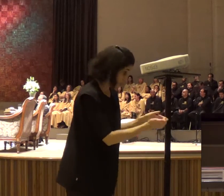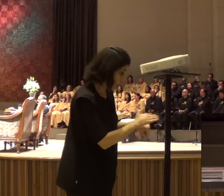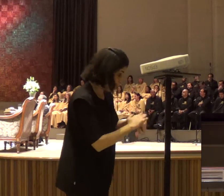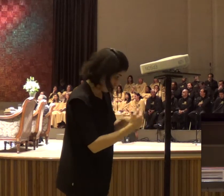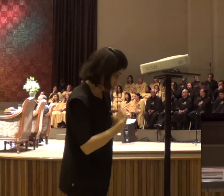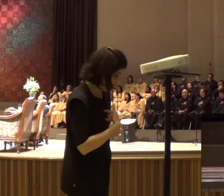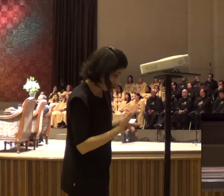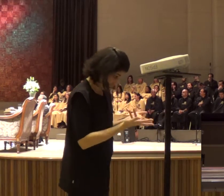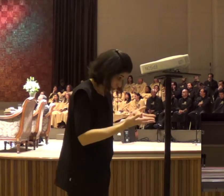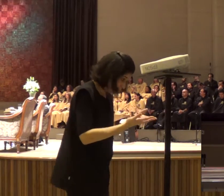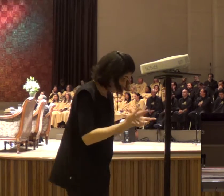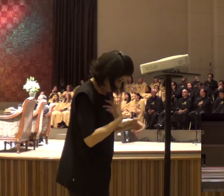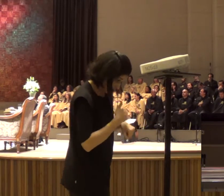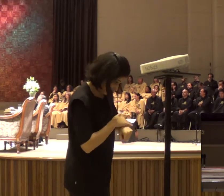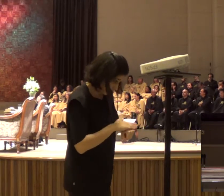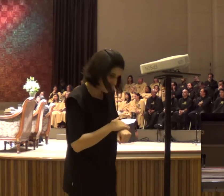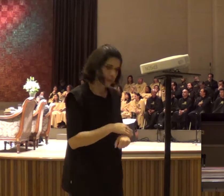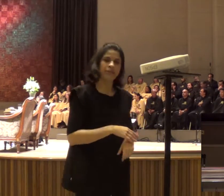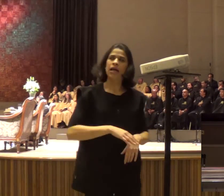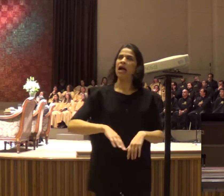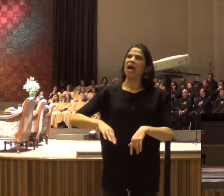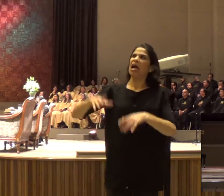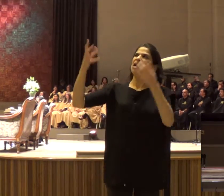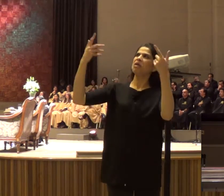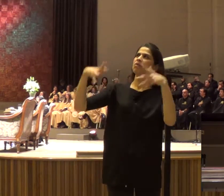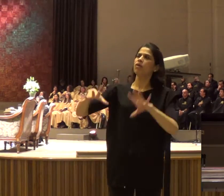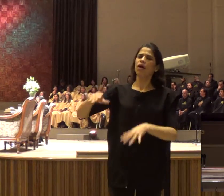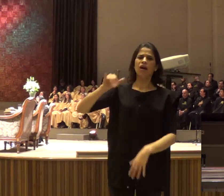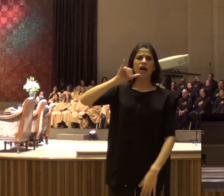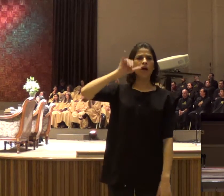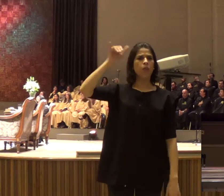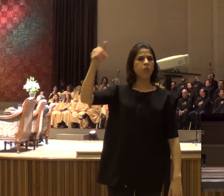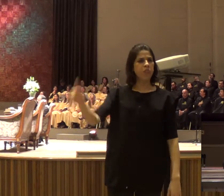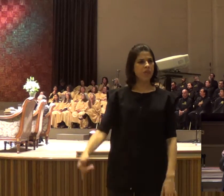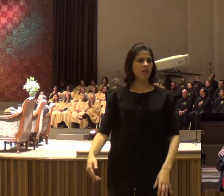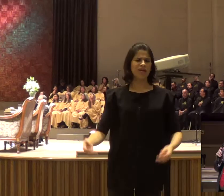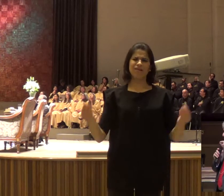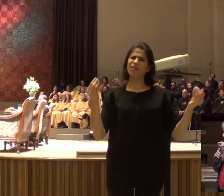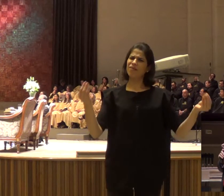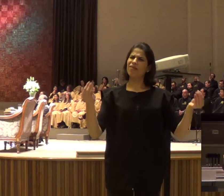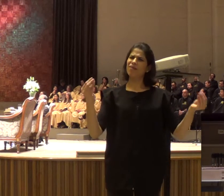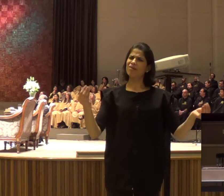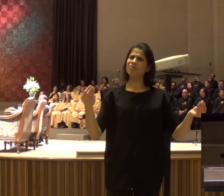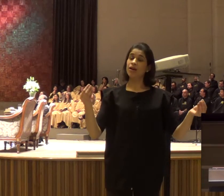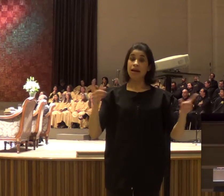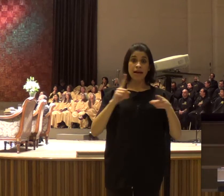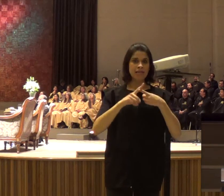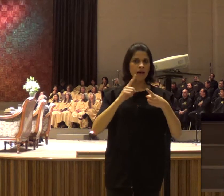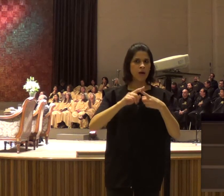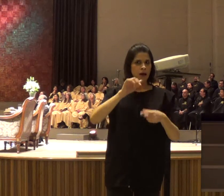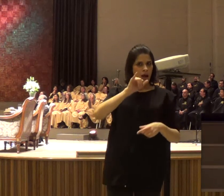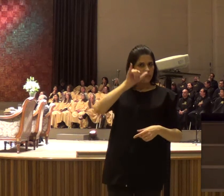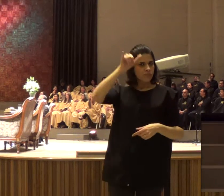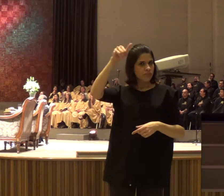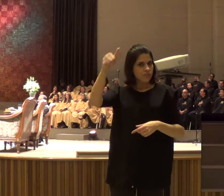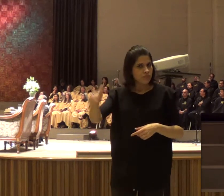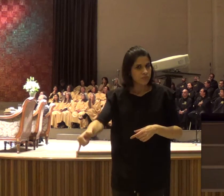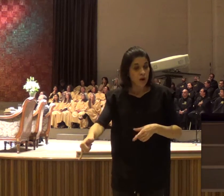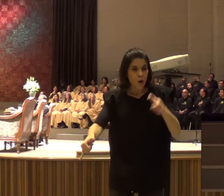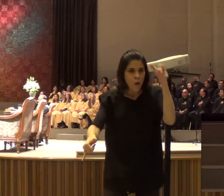compromete, na hora, a palavra de Deus, diz, que Satanás, pega a semente, que foi lançada, sobre